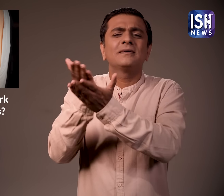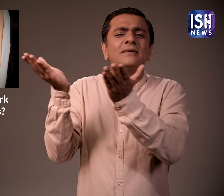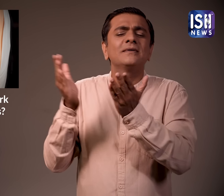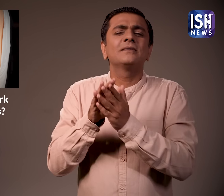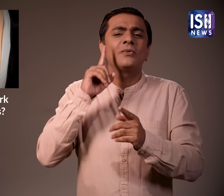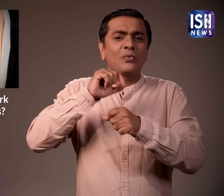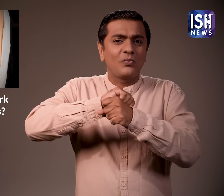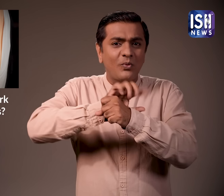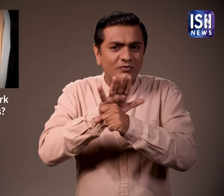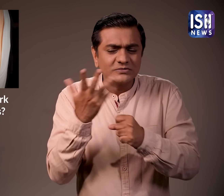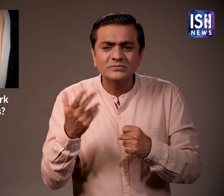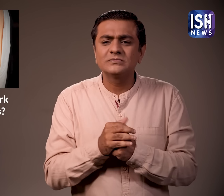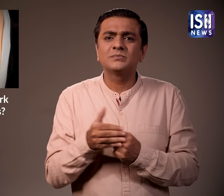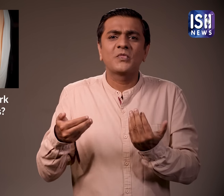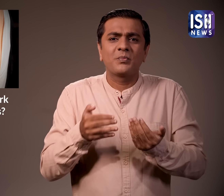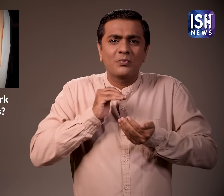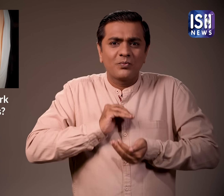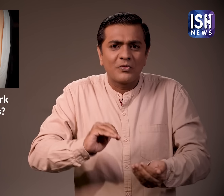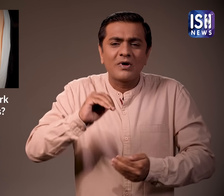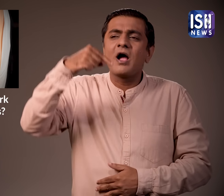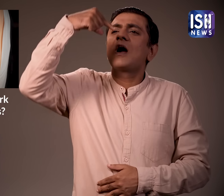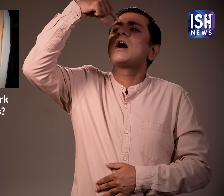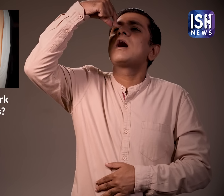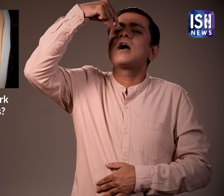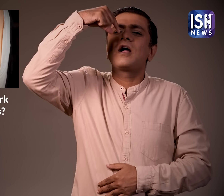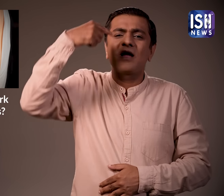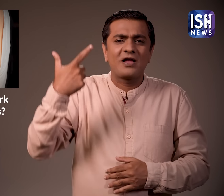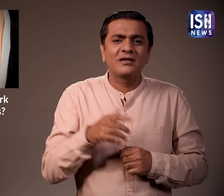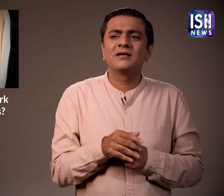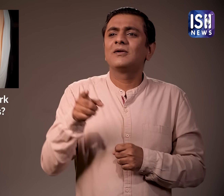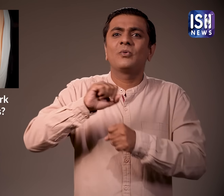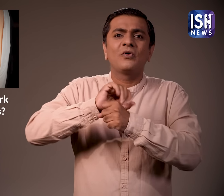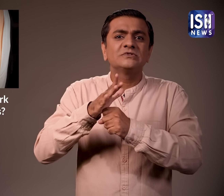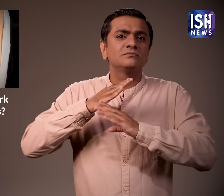वैक्सीन और जब बच्चे पैदा होते हैं तो पोलियो वैक्सीन लगाया जाता है ये पता है